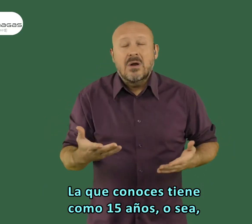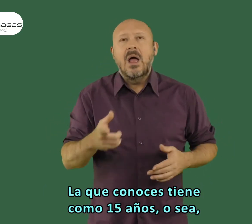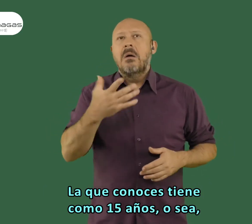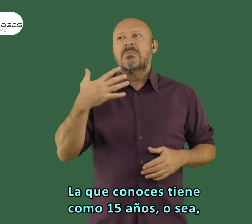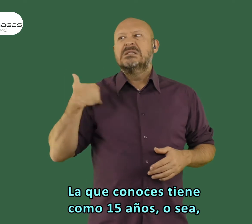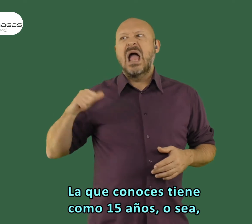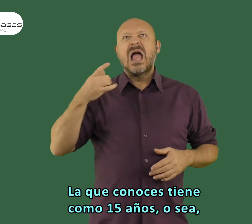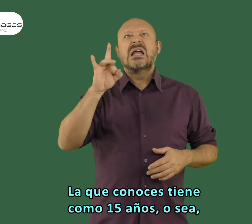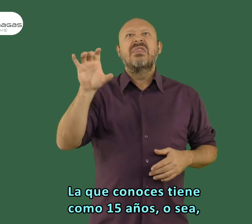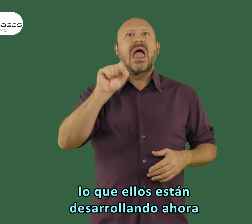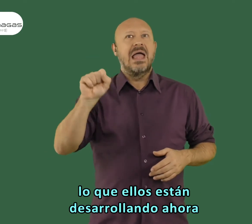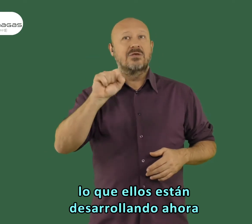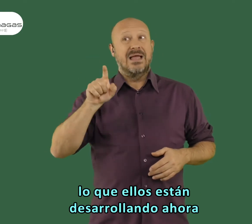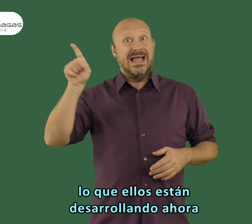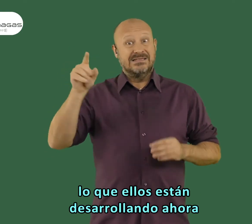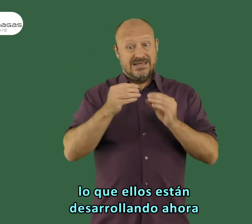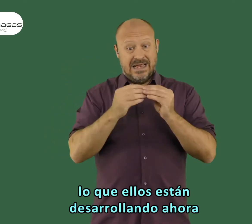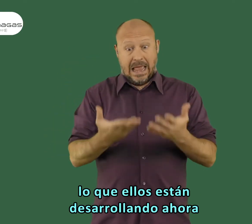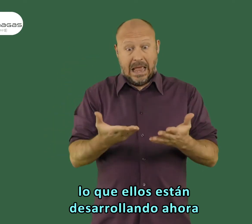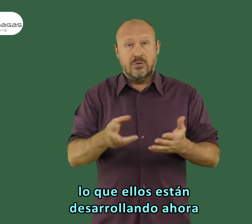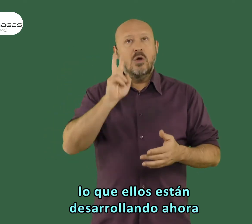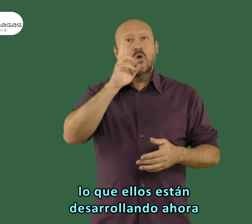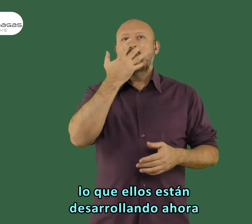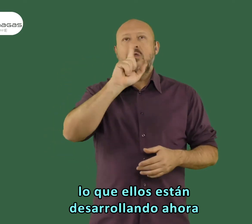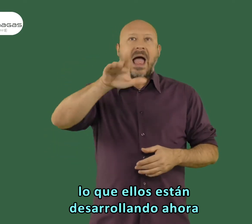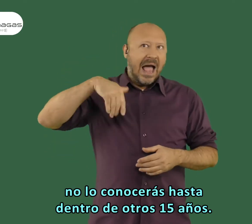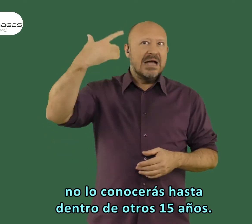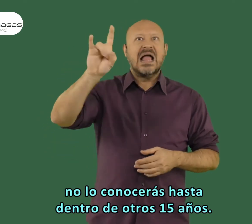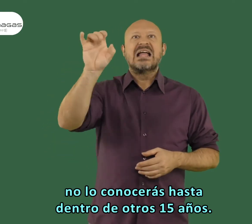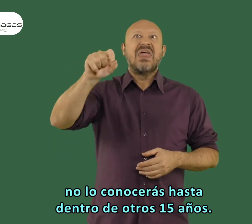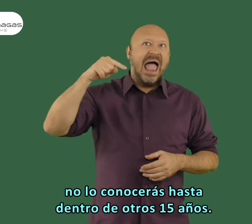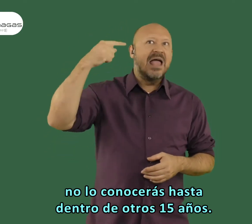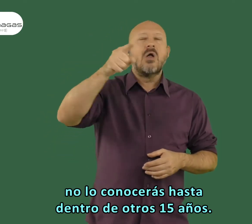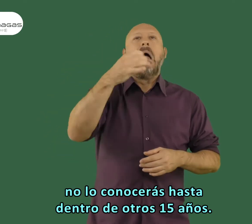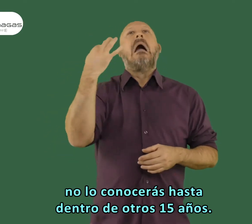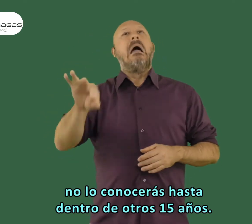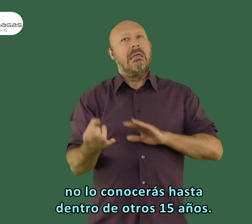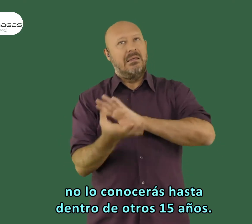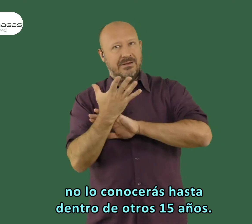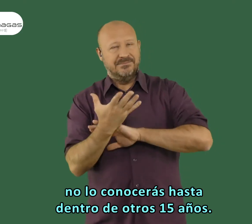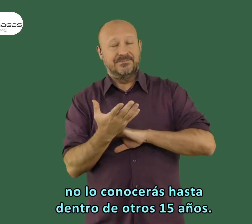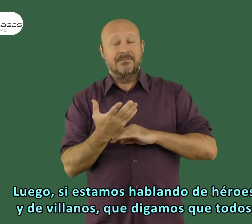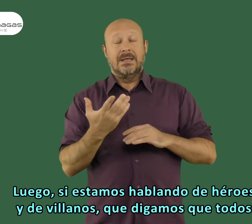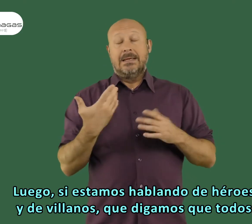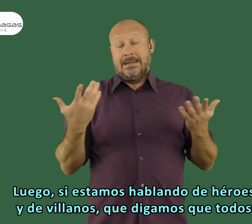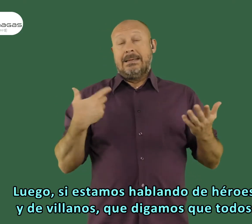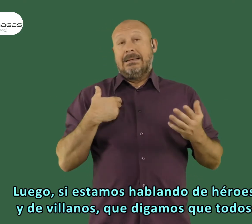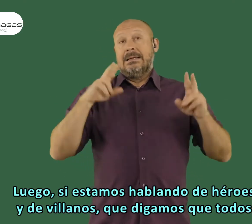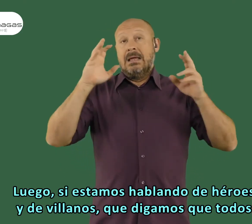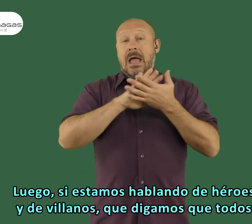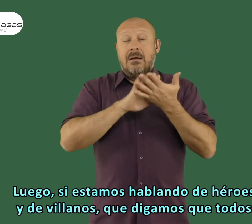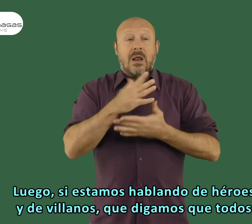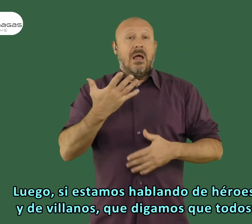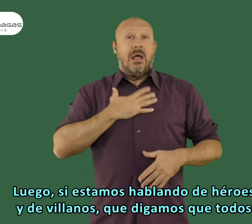la que conoces tiene como 15 años. sea, lo que ellos están desarrollando ahora no lo conocerás hasta dentro de otros 15 años. Luego, si estamos